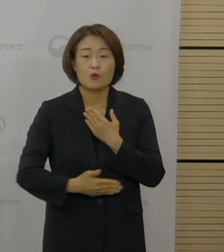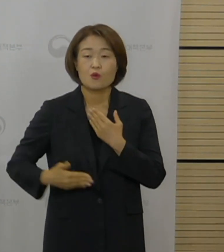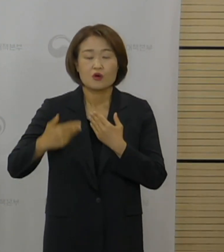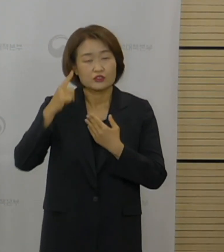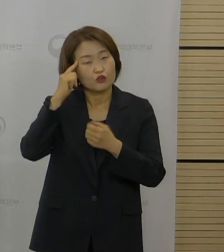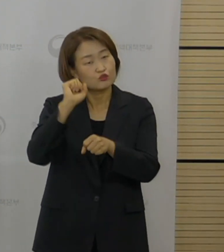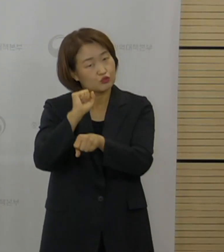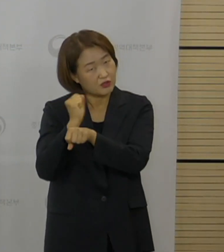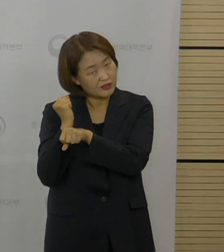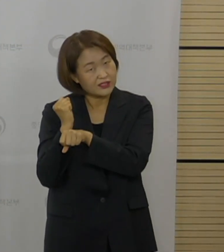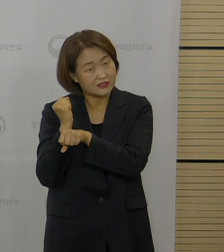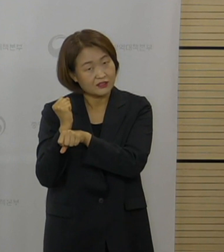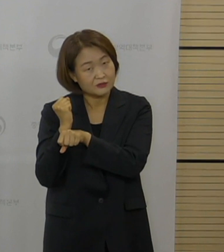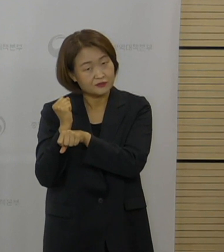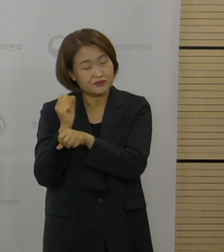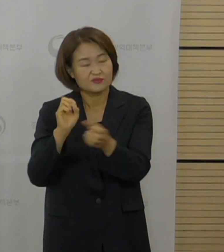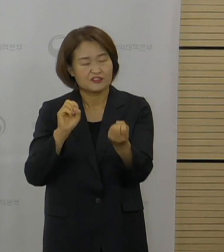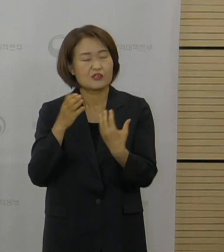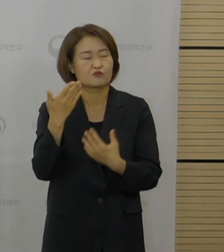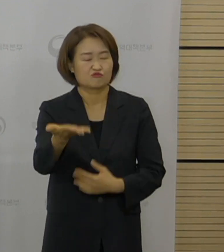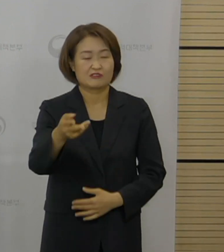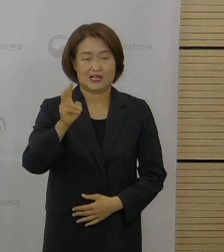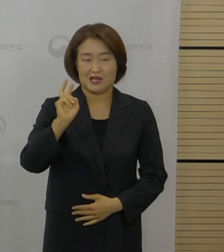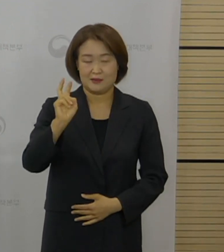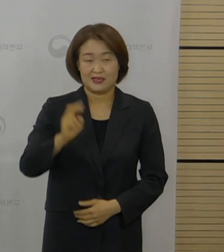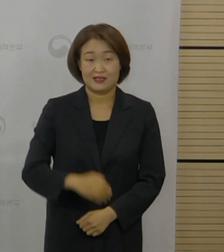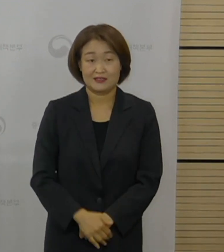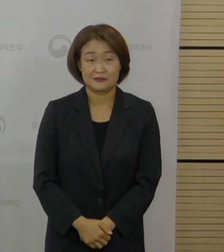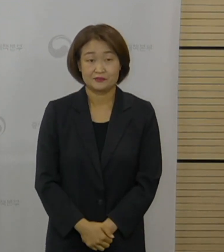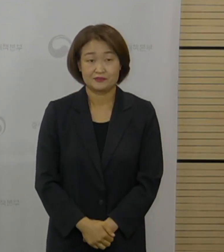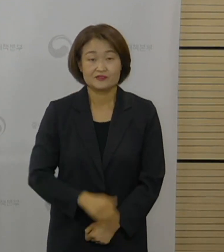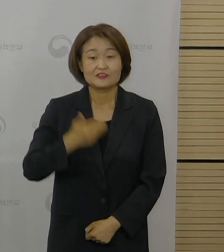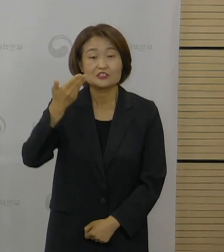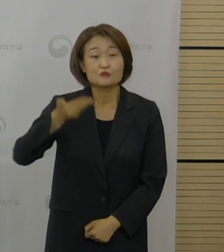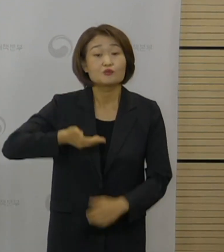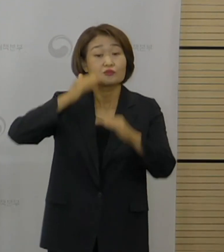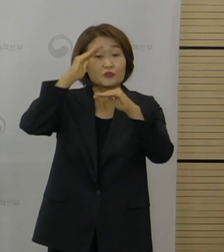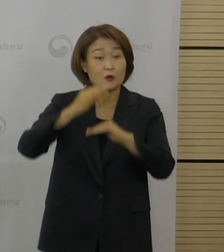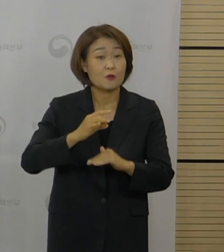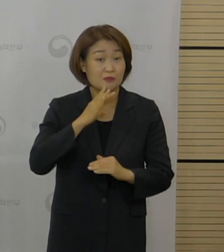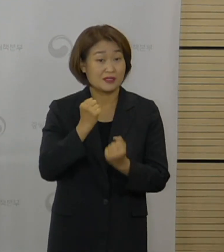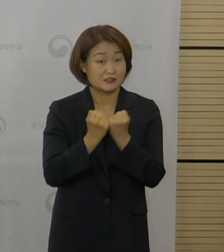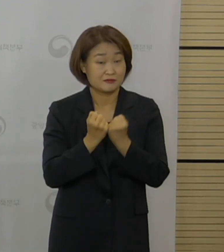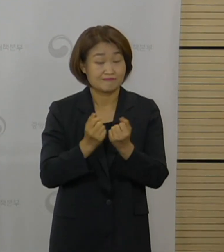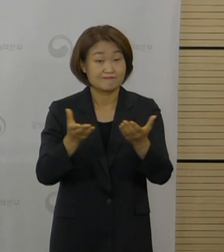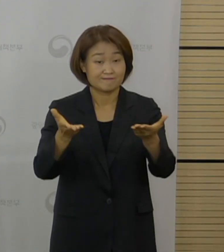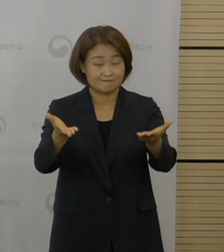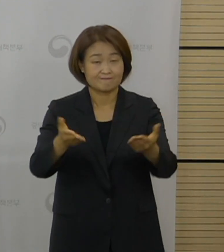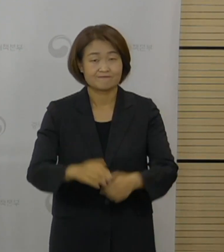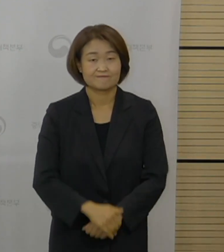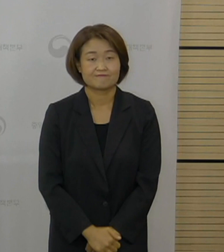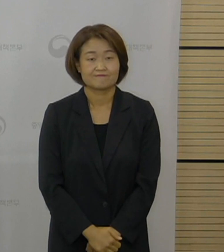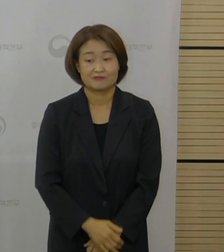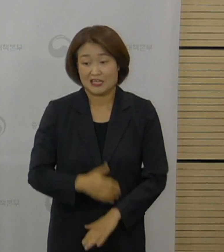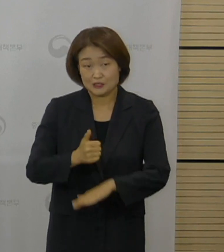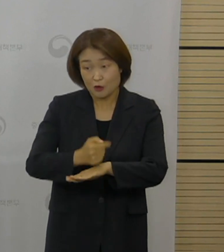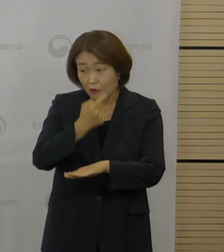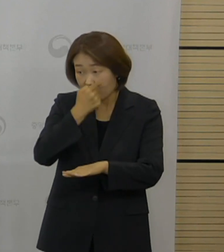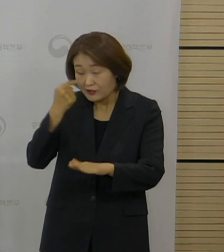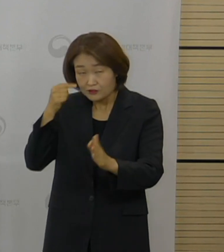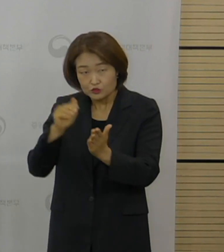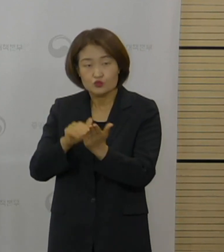드릴 수 있는데 질문만 드리고 관련된 내용은 국립보건연구원 통해서 좀 더 확인해서 답변 드리겠습니다.